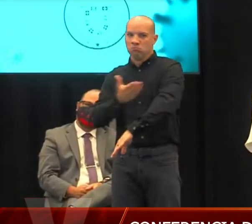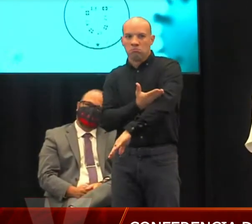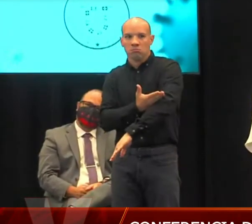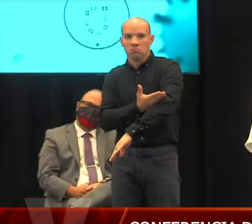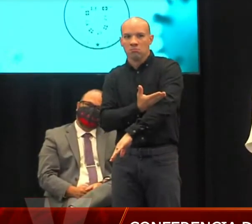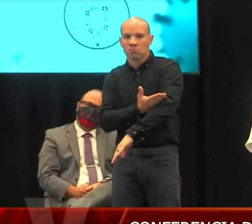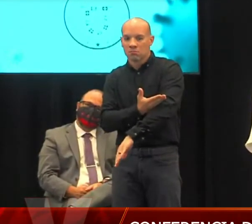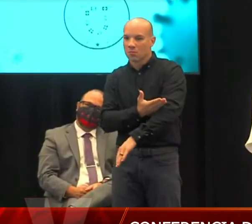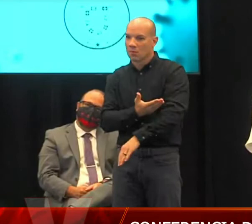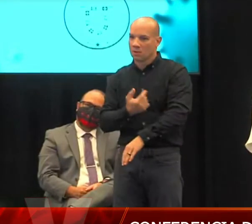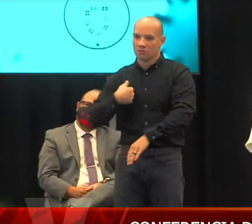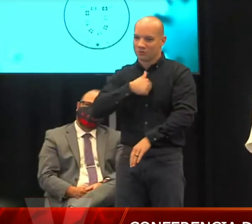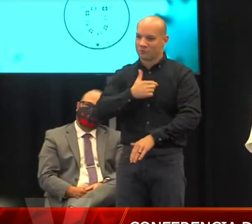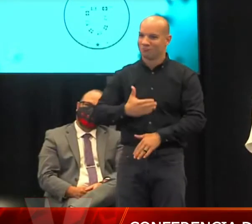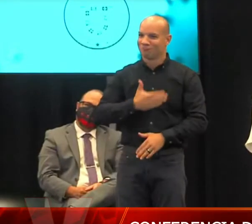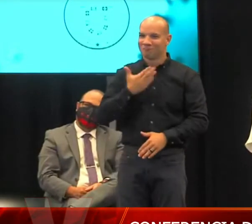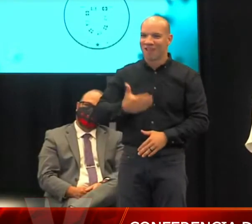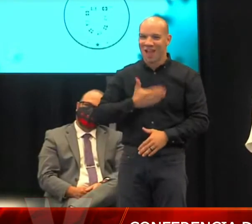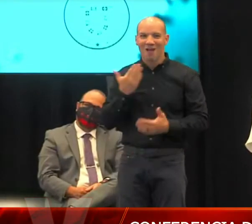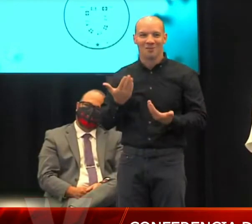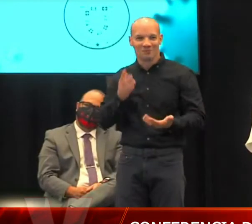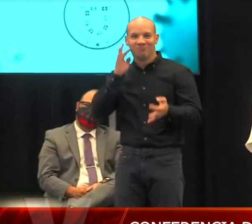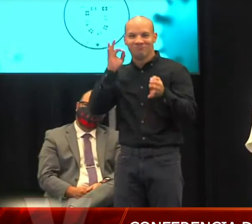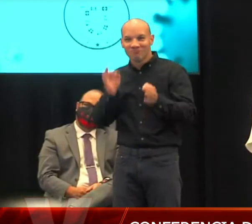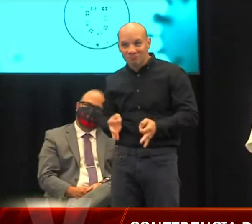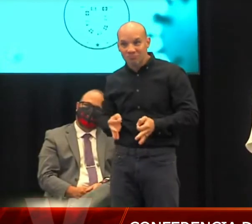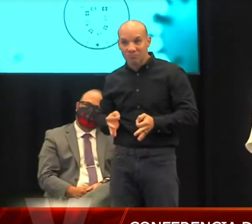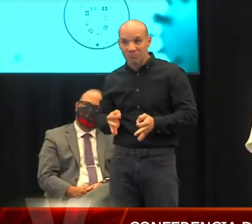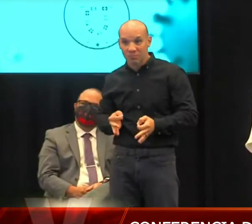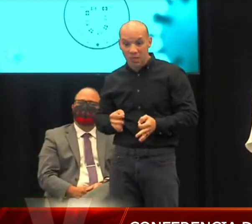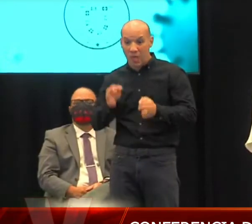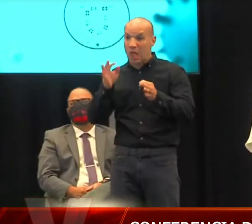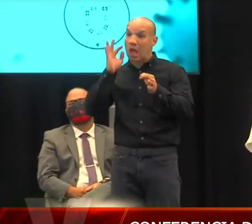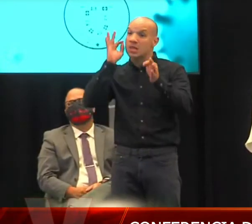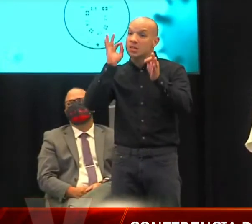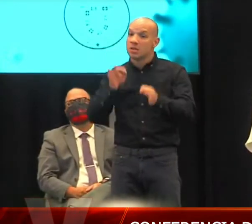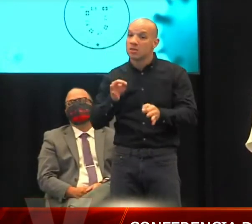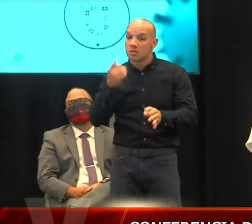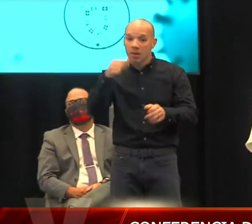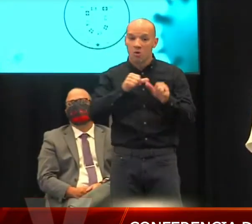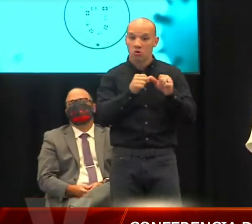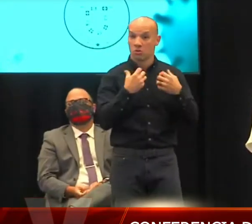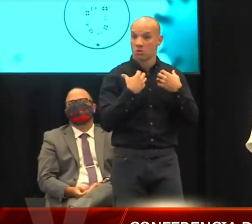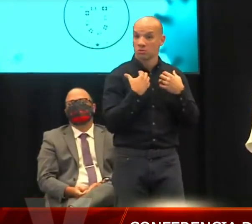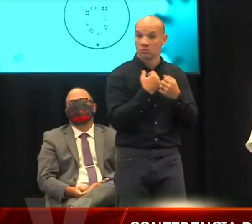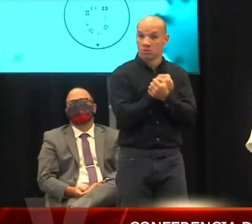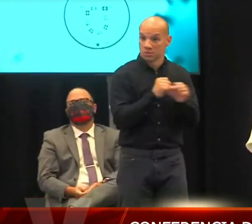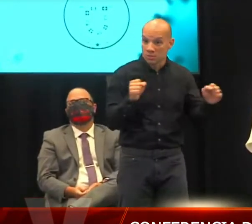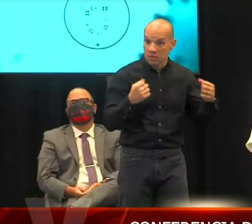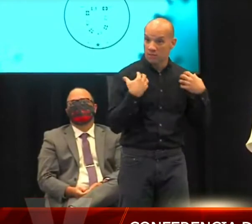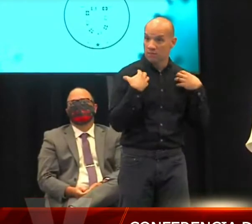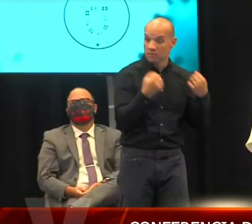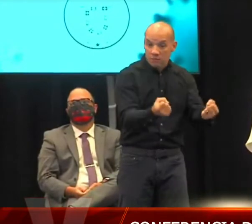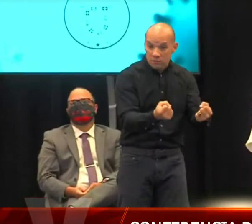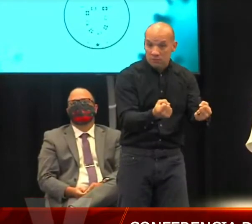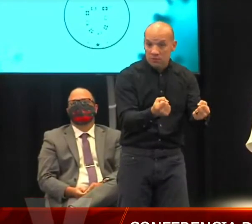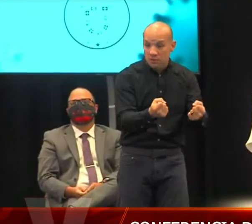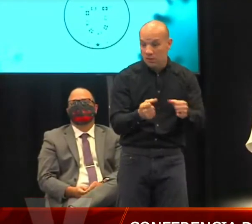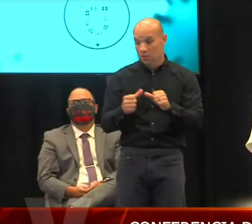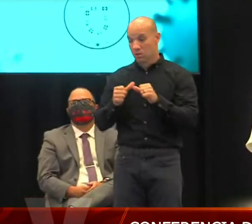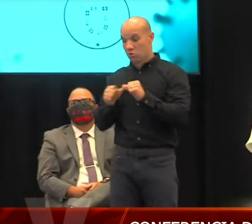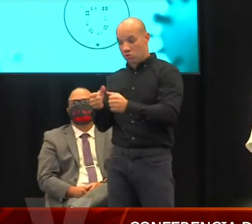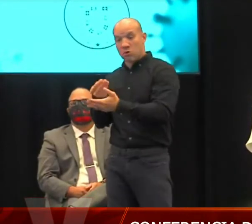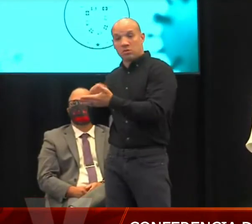tomado esta decisión. Es una decisión epidemiológica, es una decisión económica, es una decisión científica.